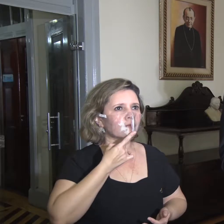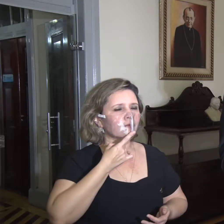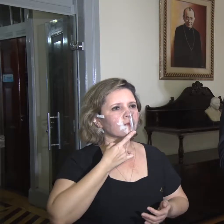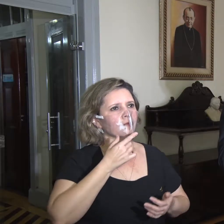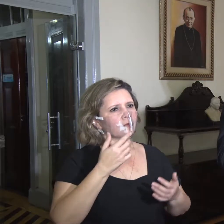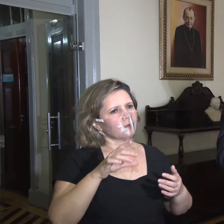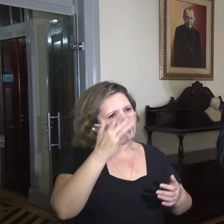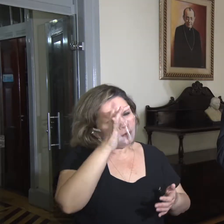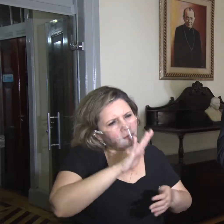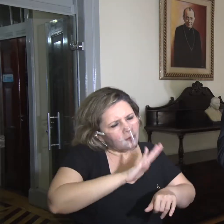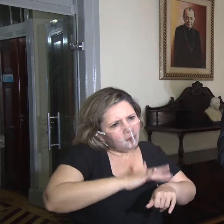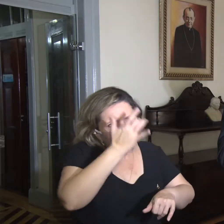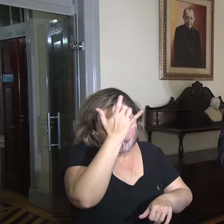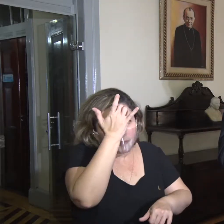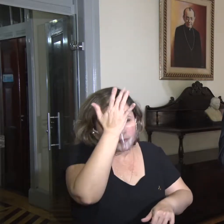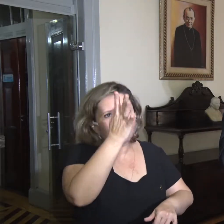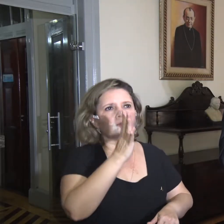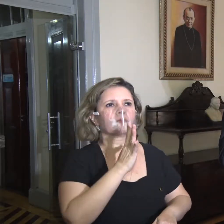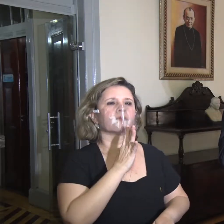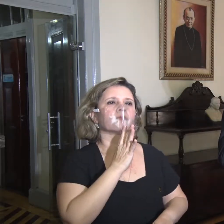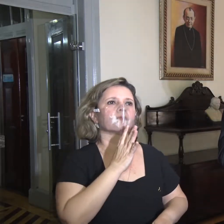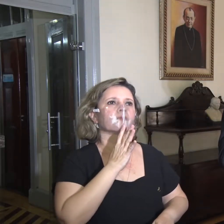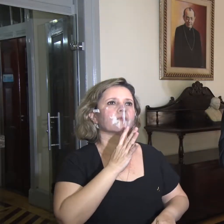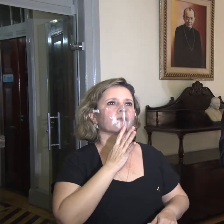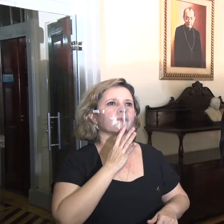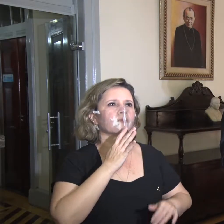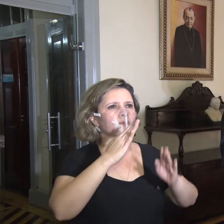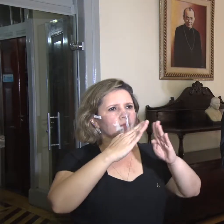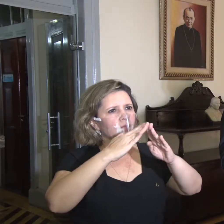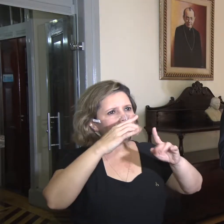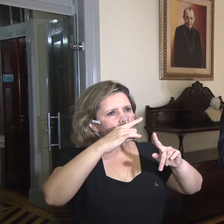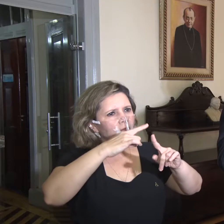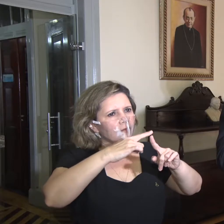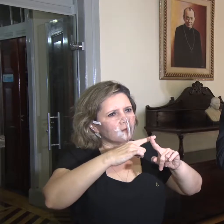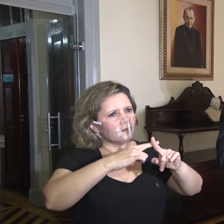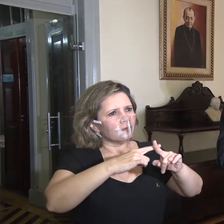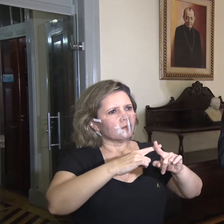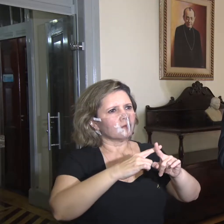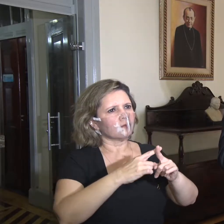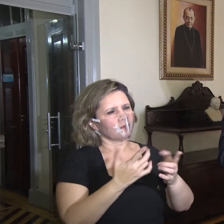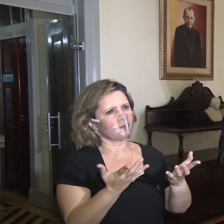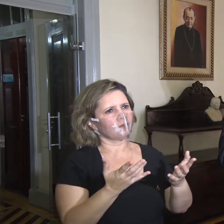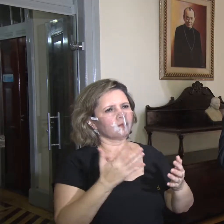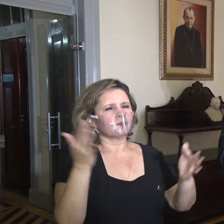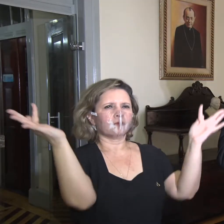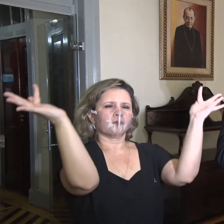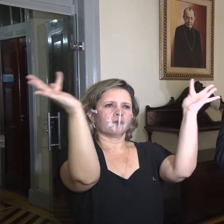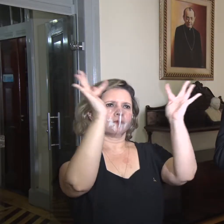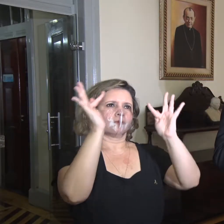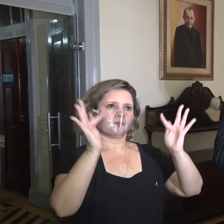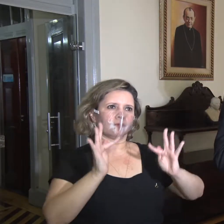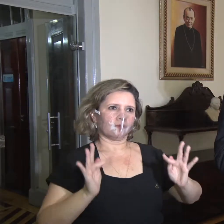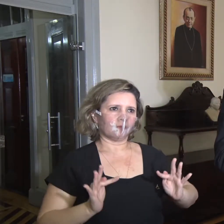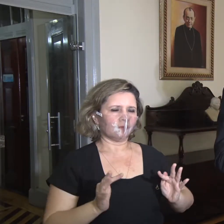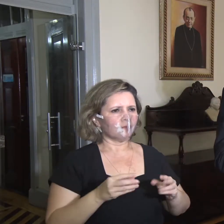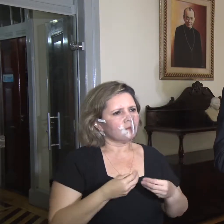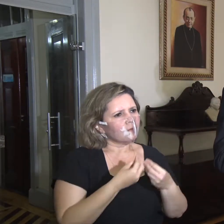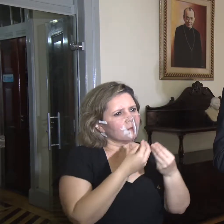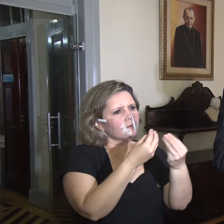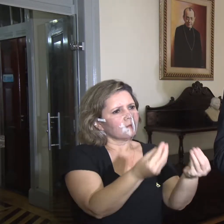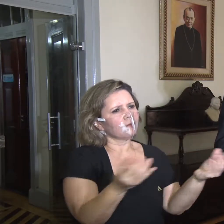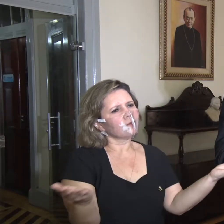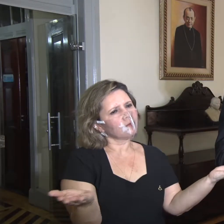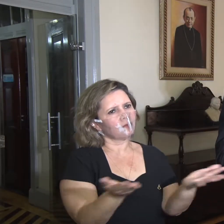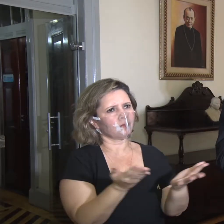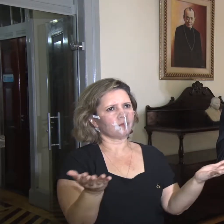vão poder, então, com mais facilidade agora conhecer esses monumentos. Nós nos alegramos muito por poder proporcionar esse